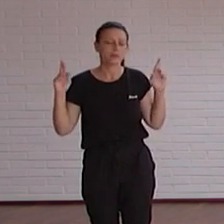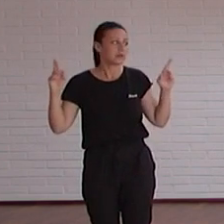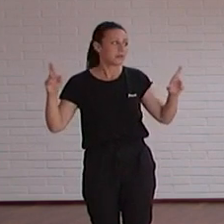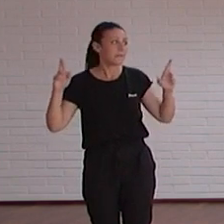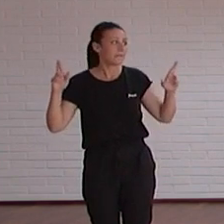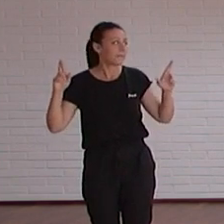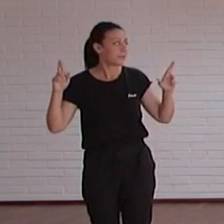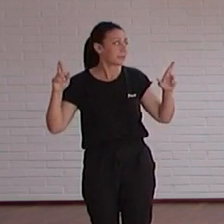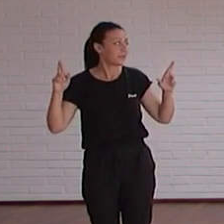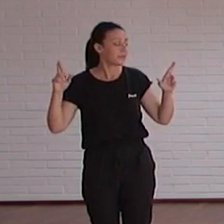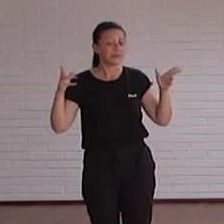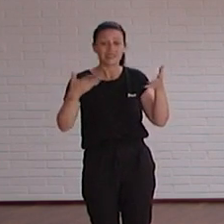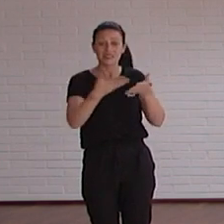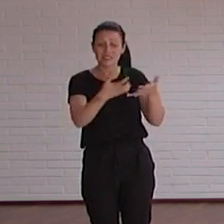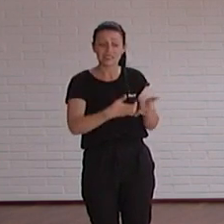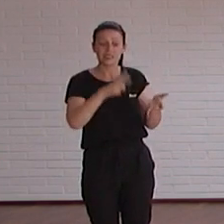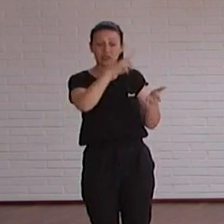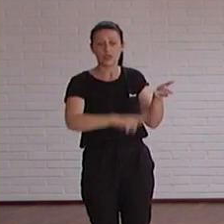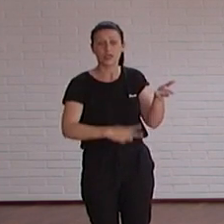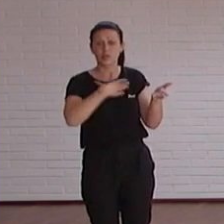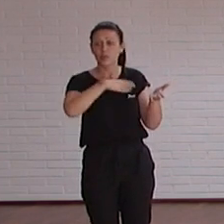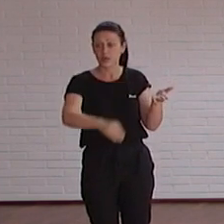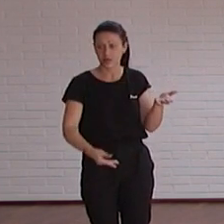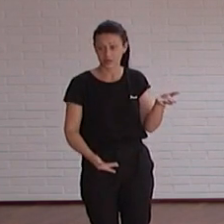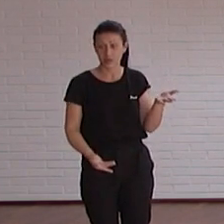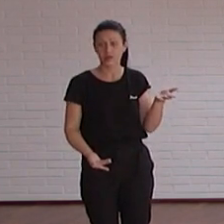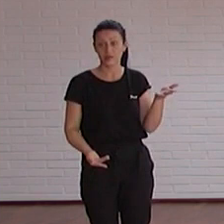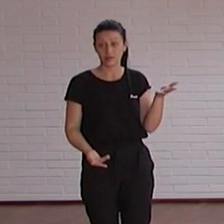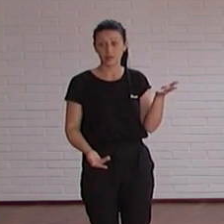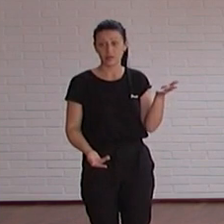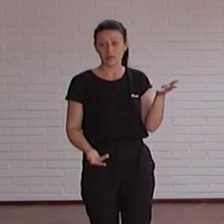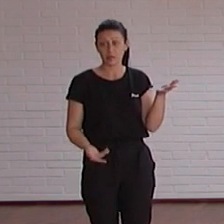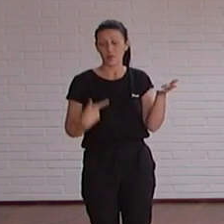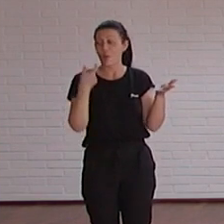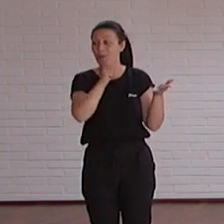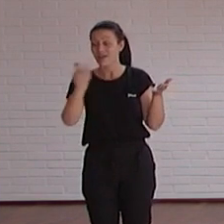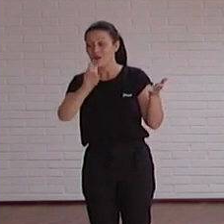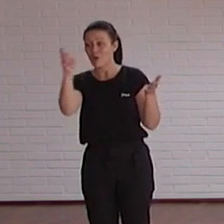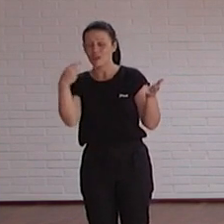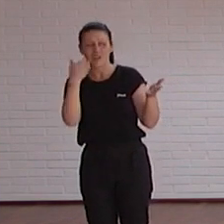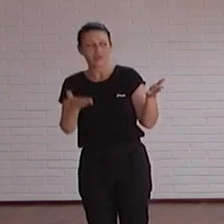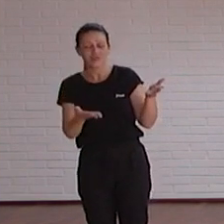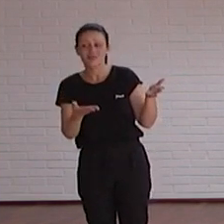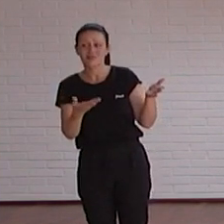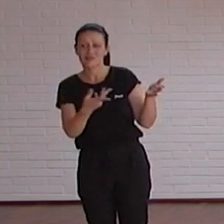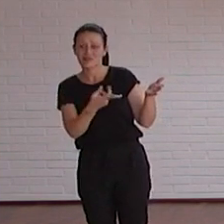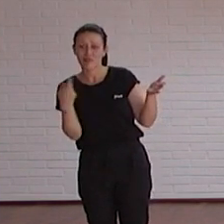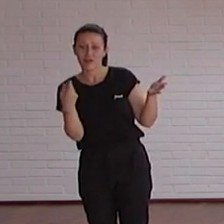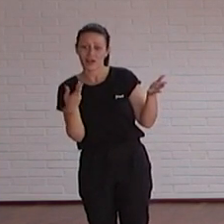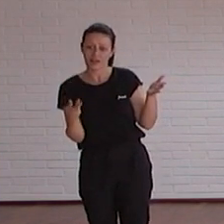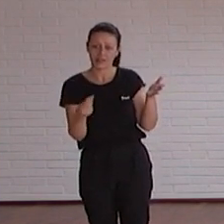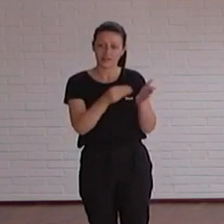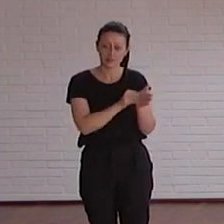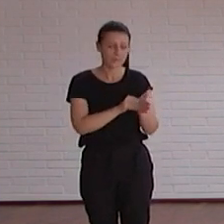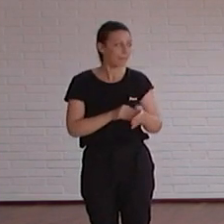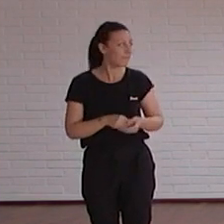lean esas cosas y pues no pongan las otras palabras de antes y en respecto a